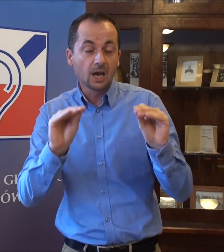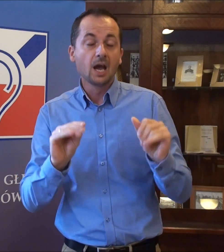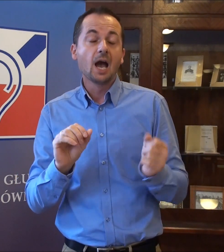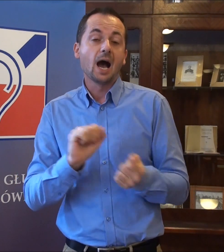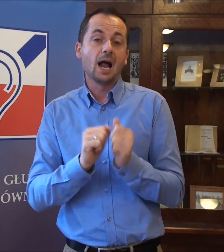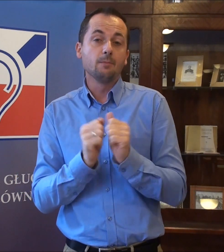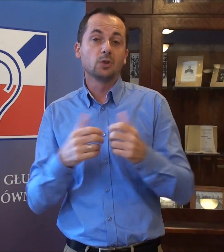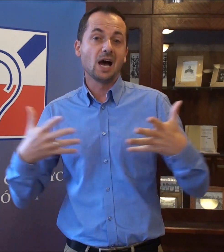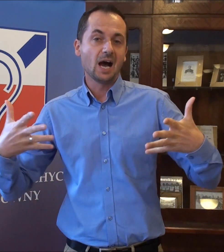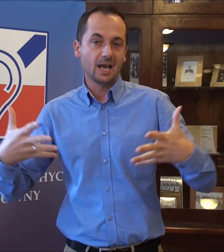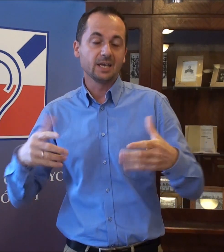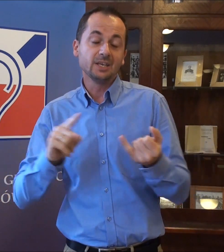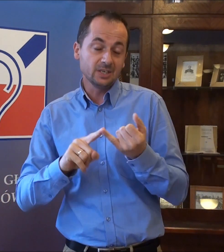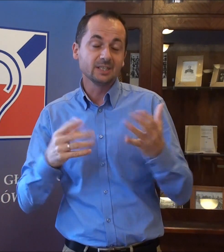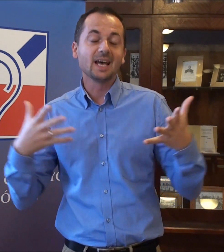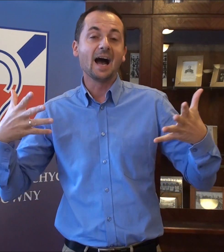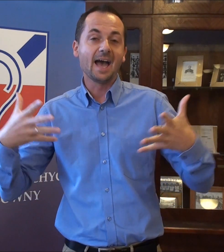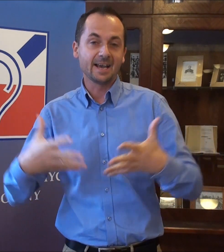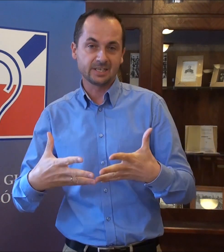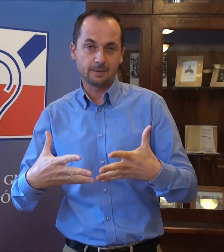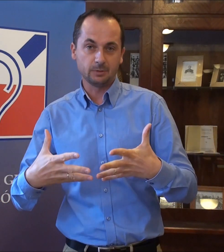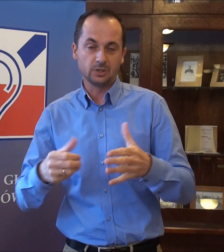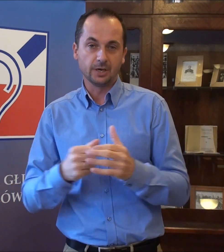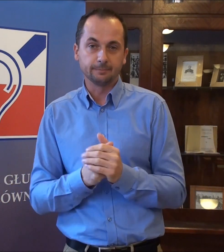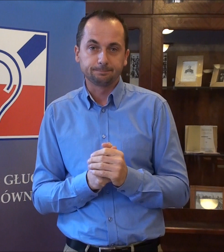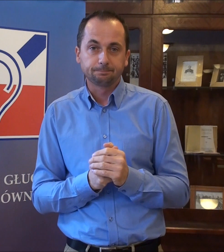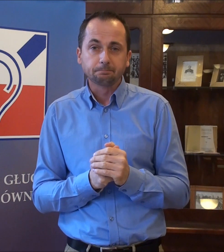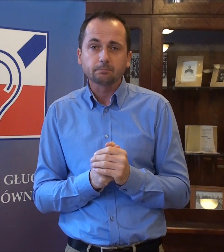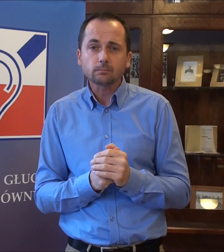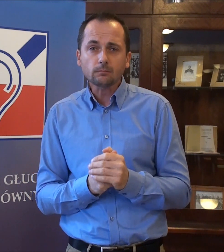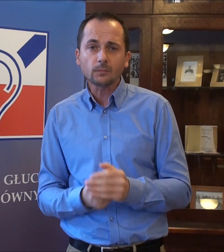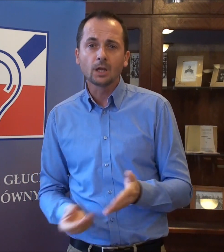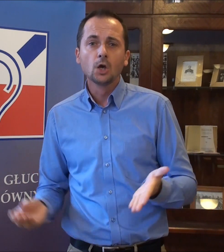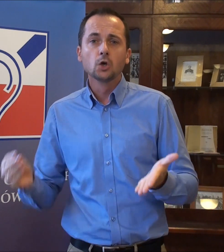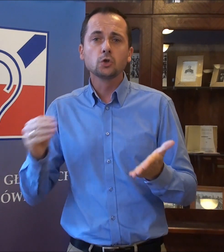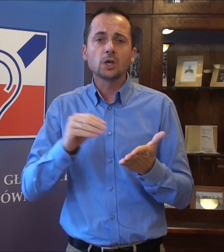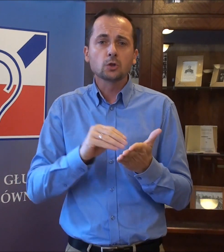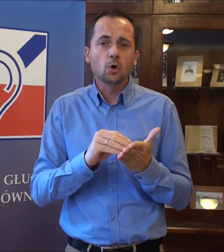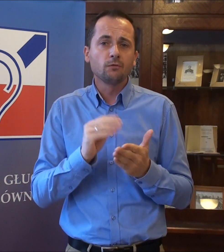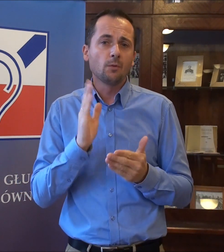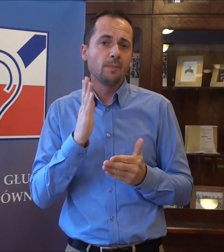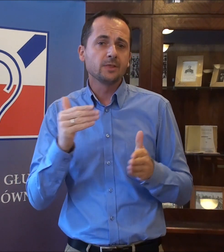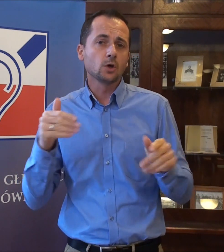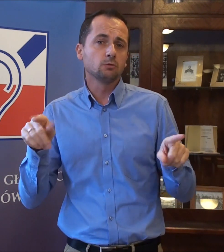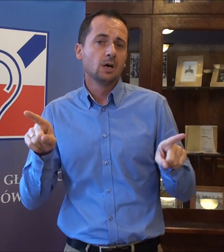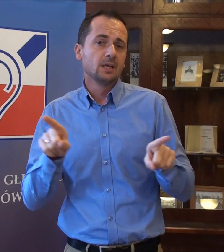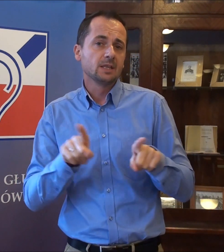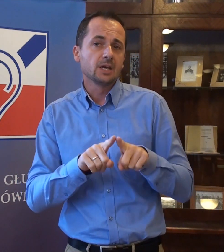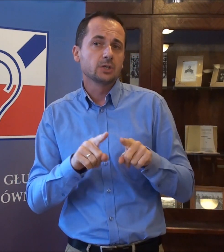albo na egzaminie. Dodatkowo będą też